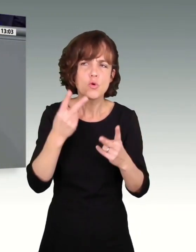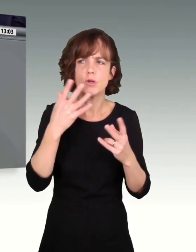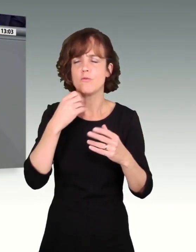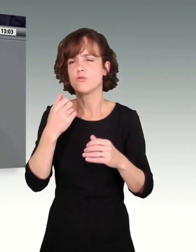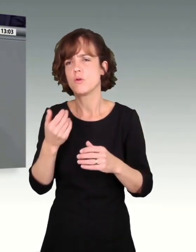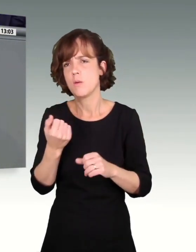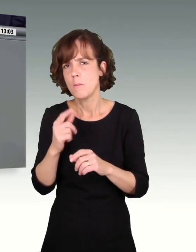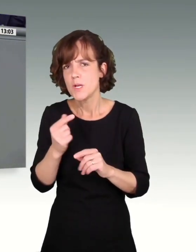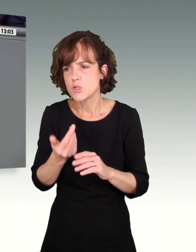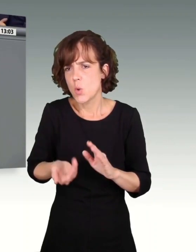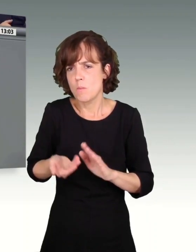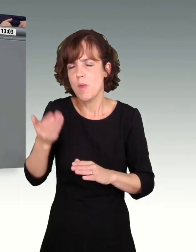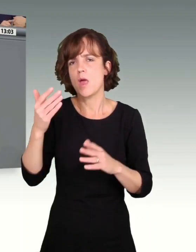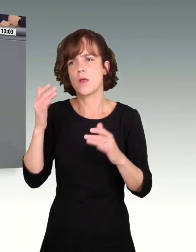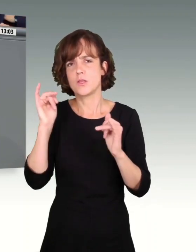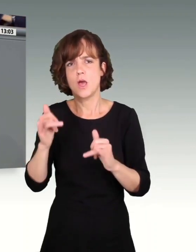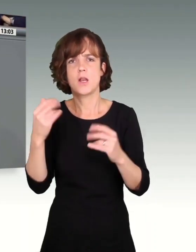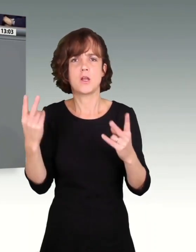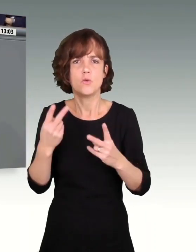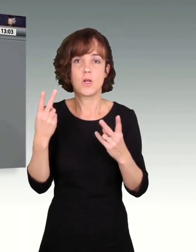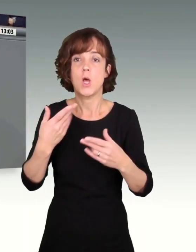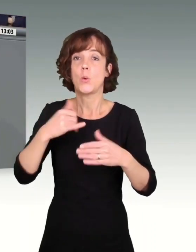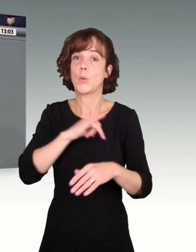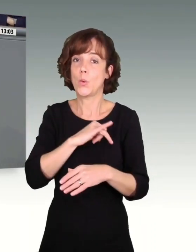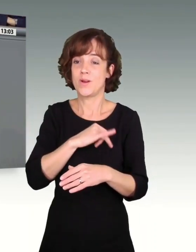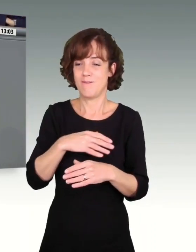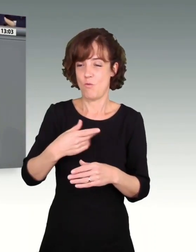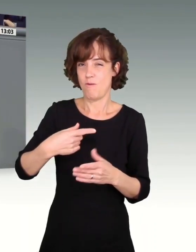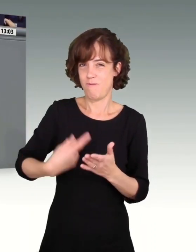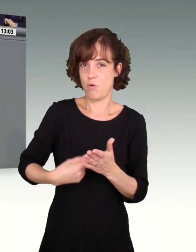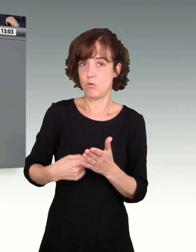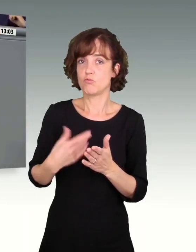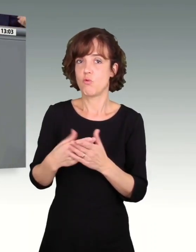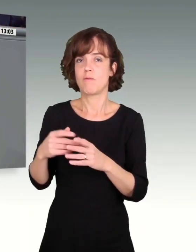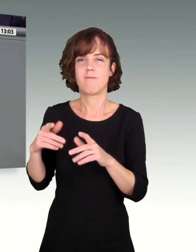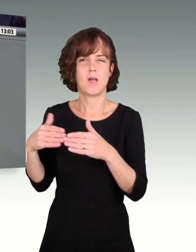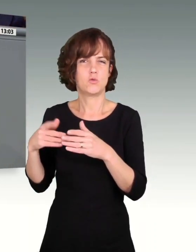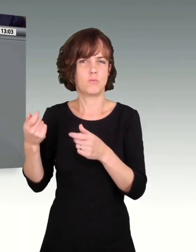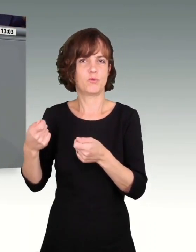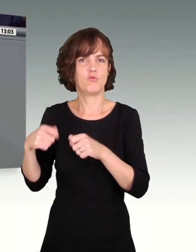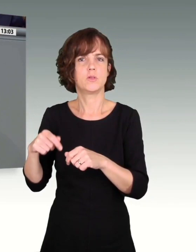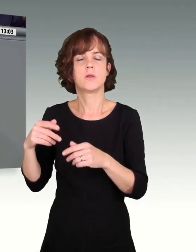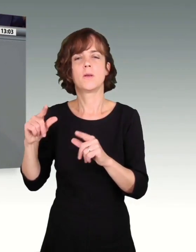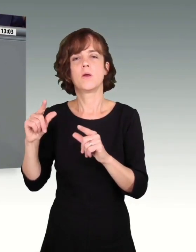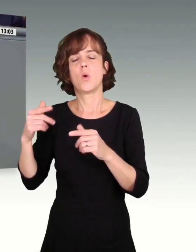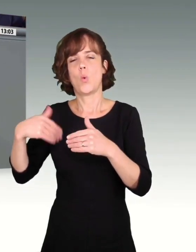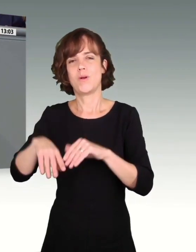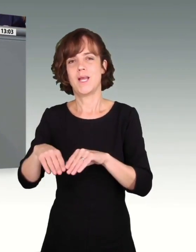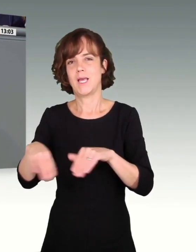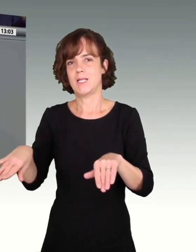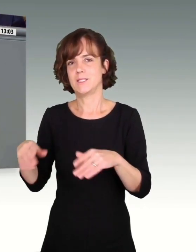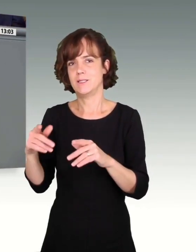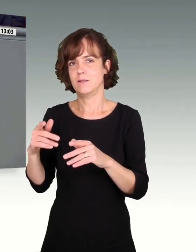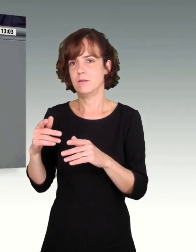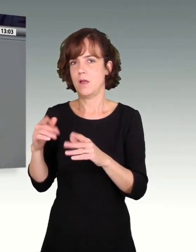Die Grünen haben sogar unsere Forderung nach der Untergrenze schon in der Fraktion beschlossen, wenn ich das richtig verstanden habe. Ich hoffe, wenigstens Sie